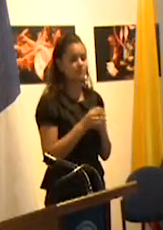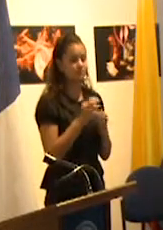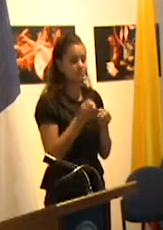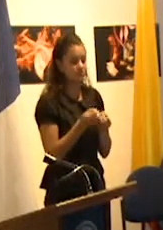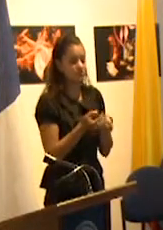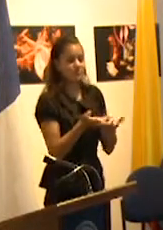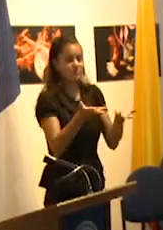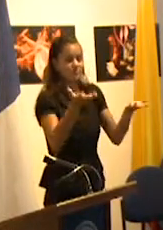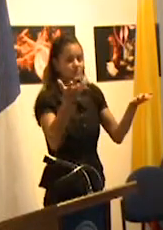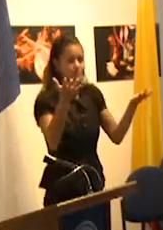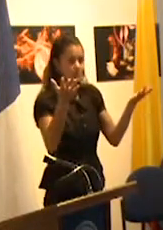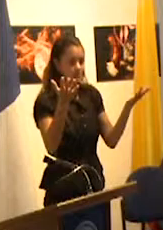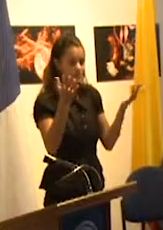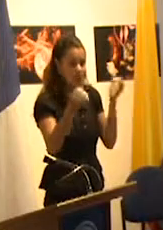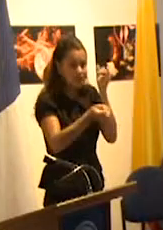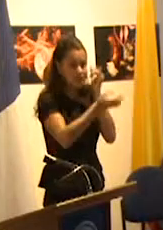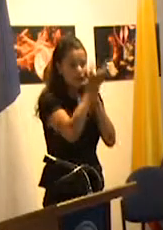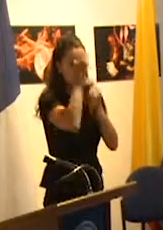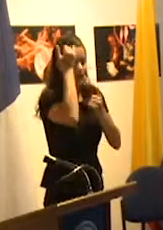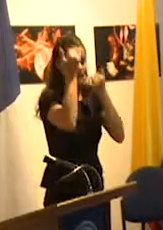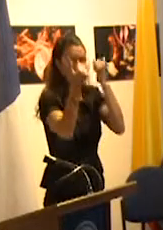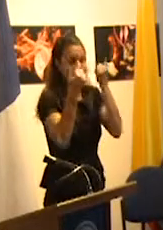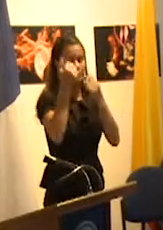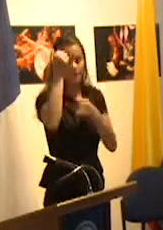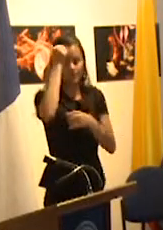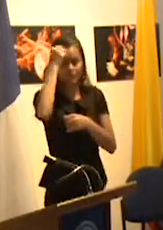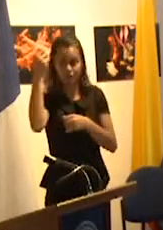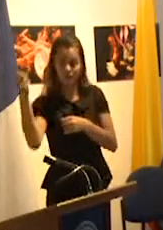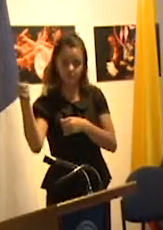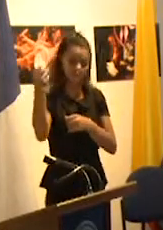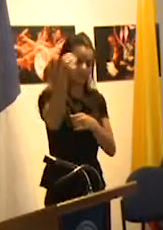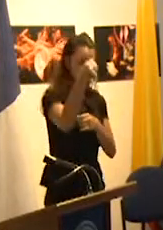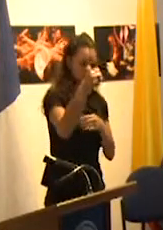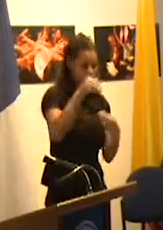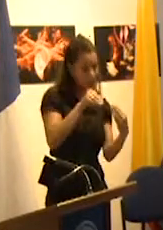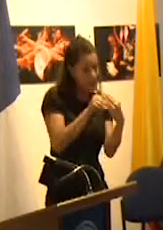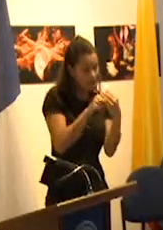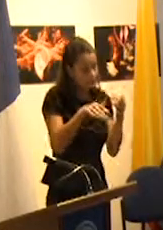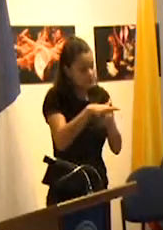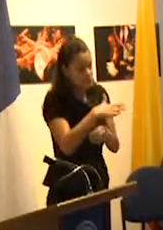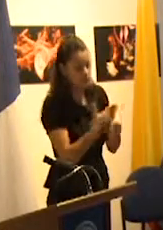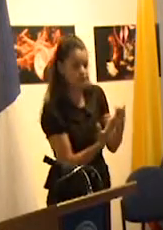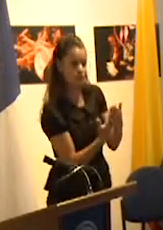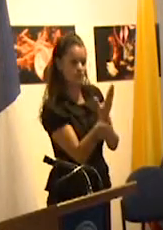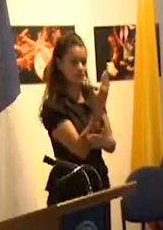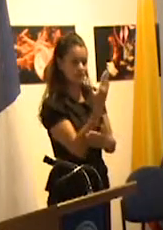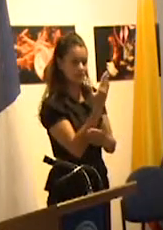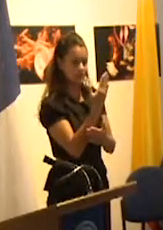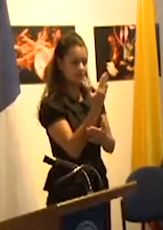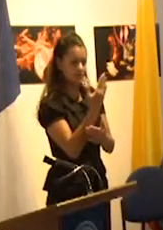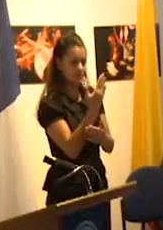diversificación pedagógica la adecuación de un docente a las situaciones nuevas que tiene que enfrentar